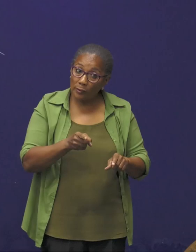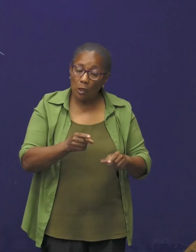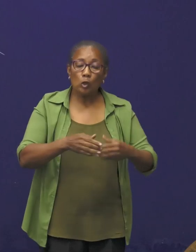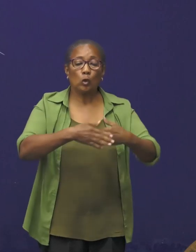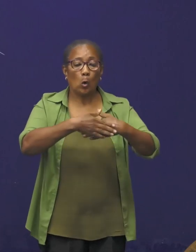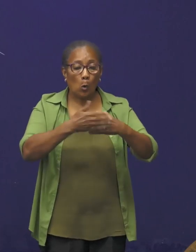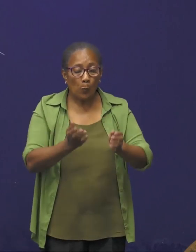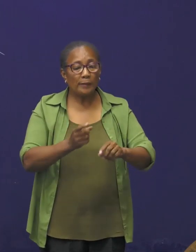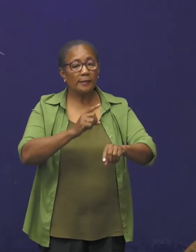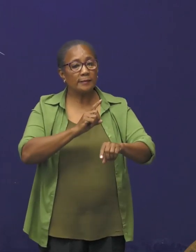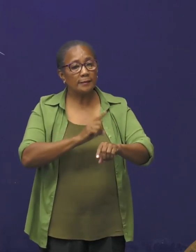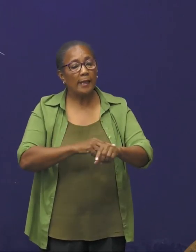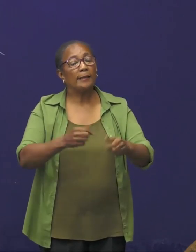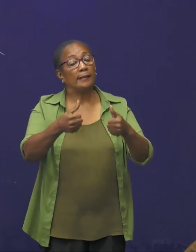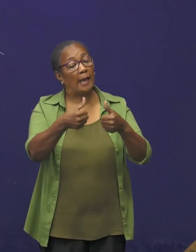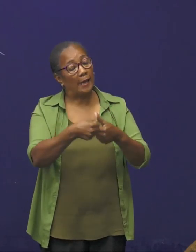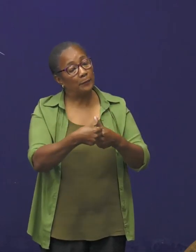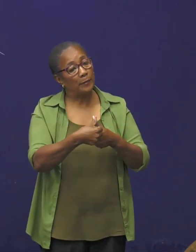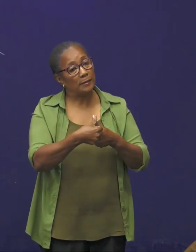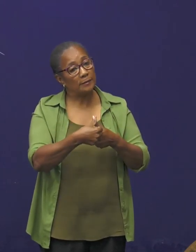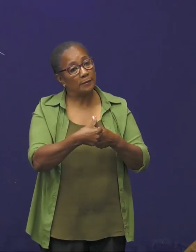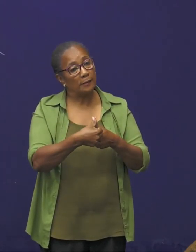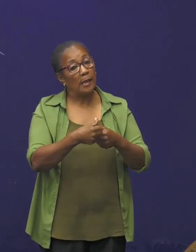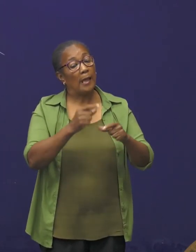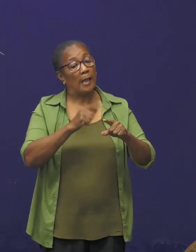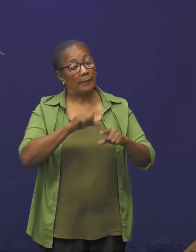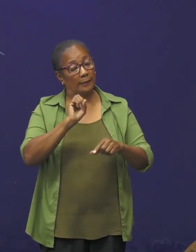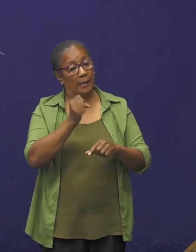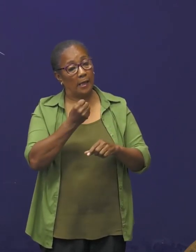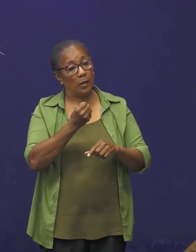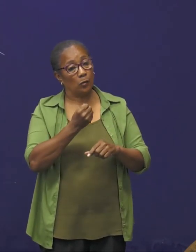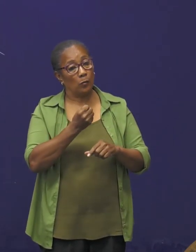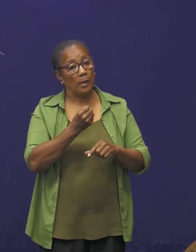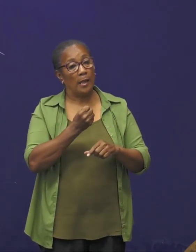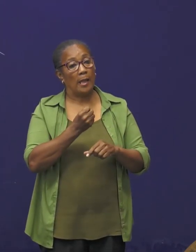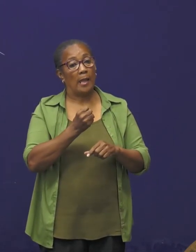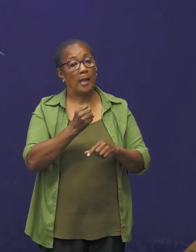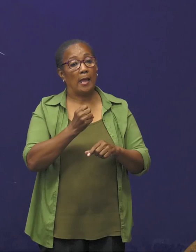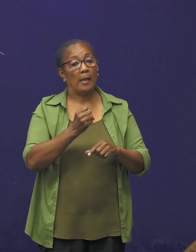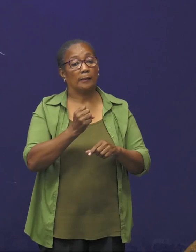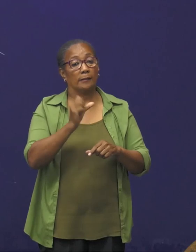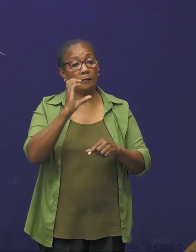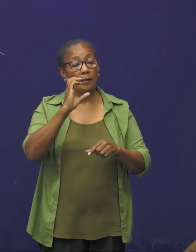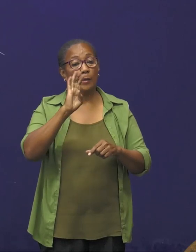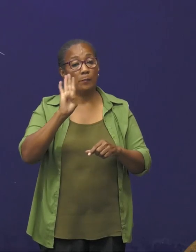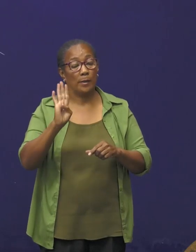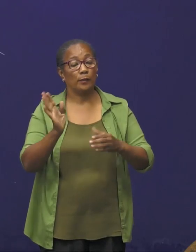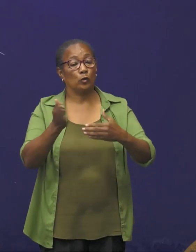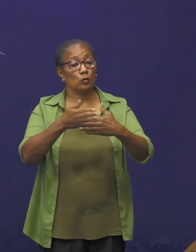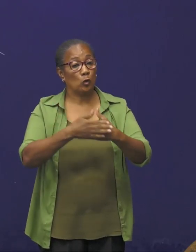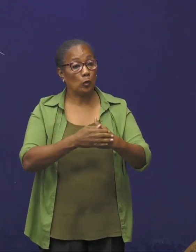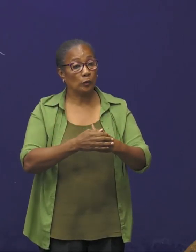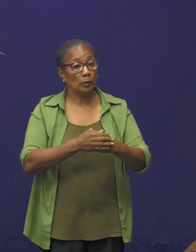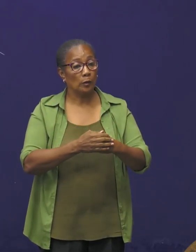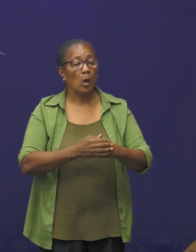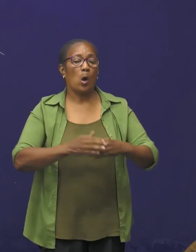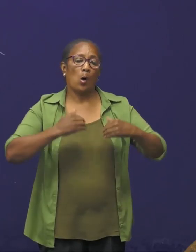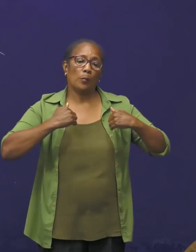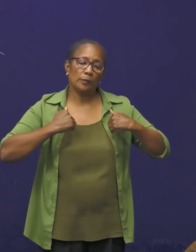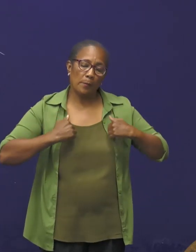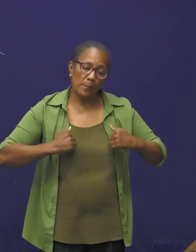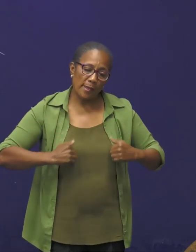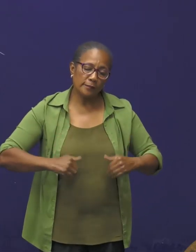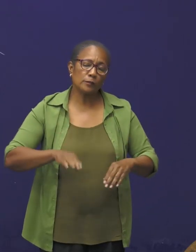openingstijden aan te passen en zo nodig het bureau te sluiten. Op de burgers wordt